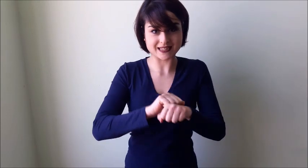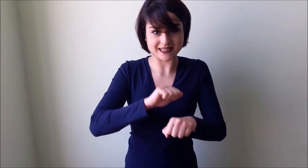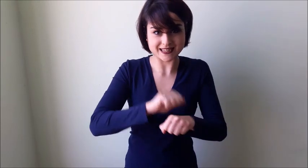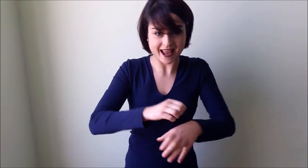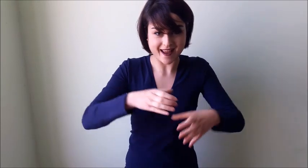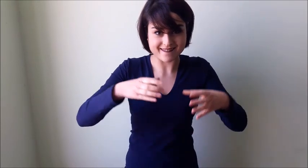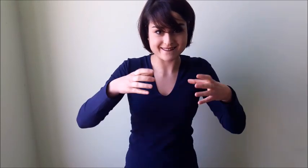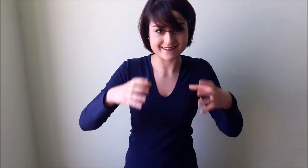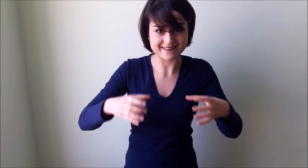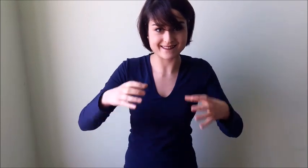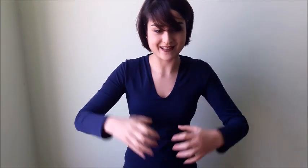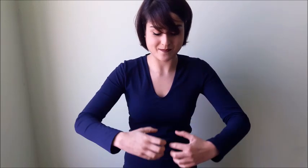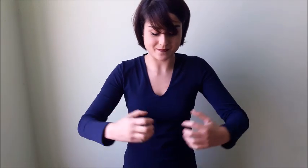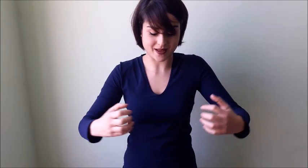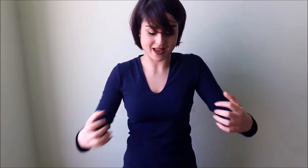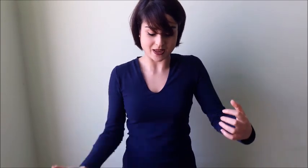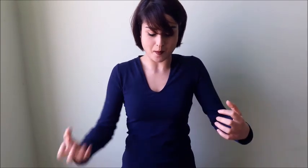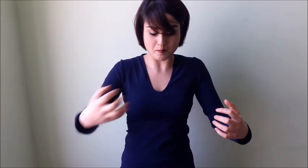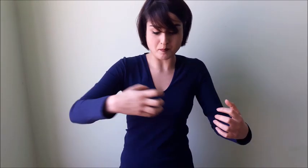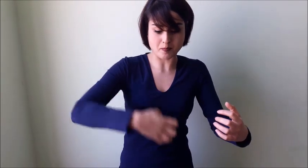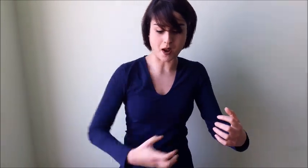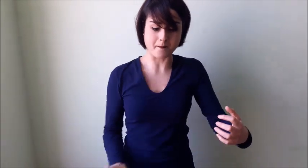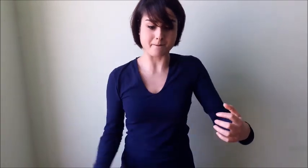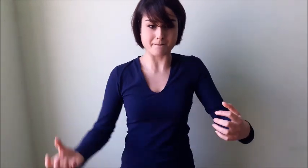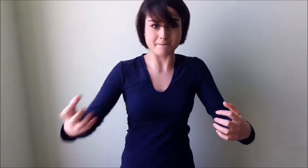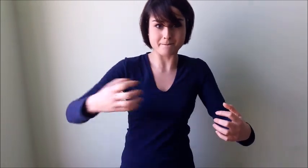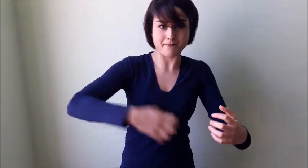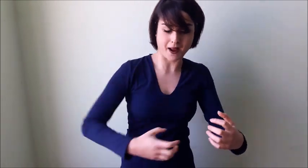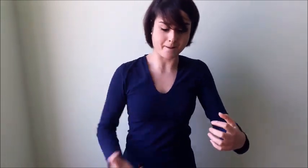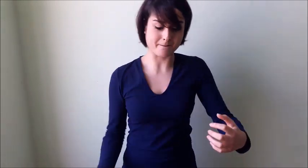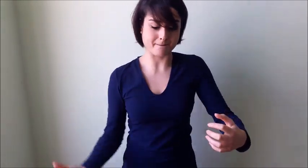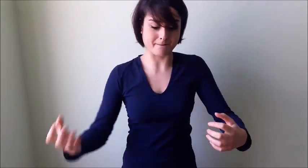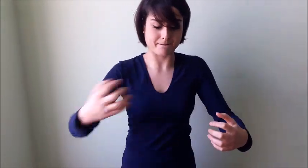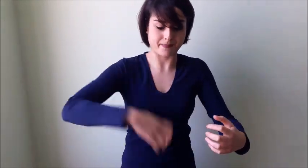delle grandi pietre con cui riempirono il ventre del lupo.